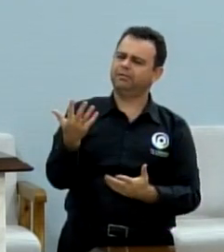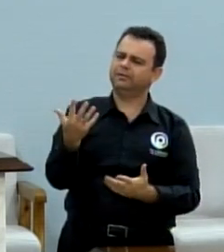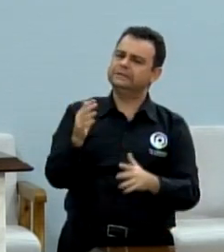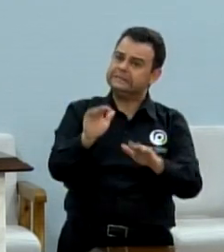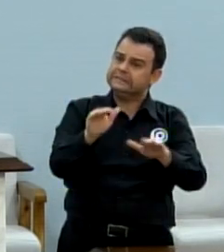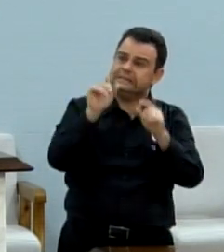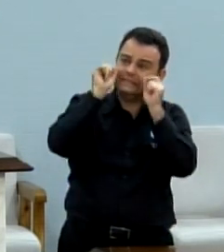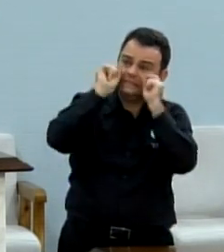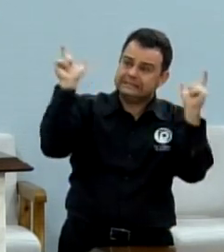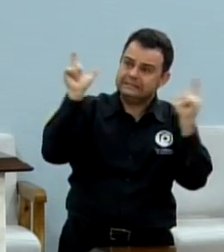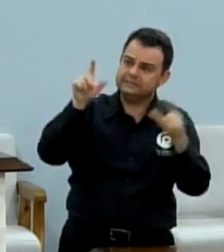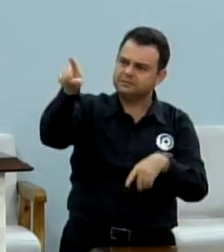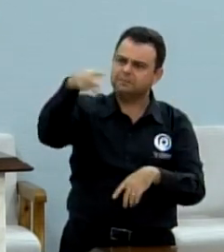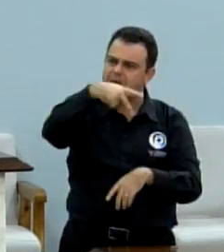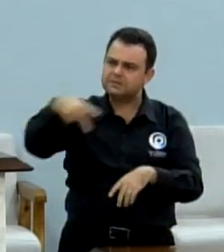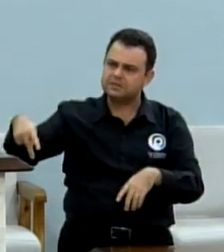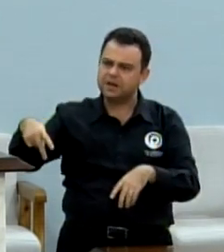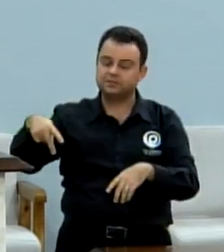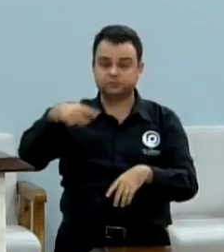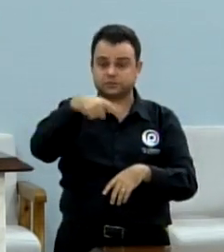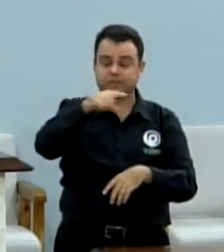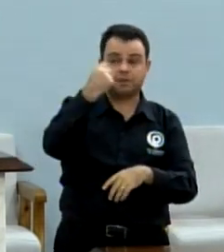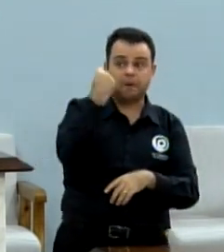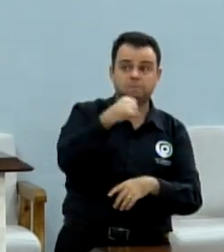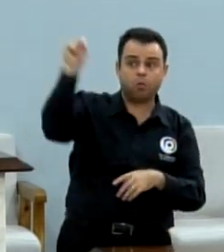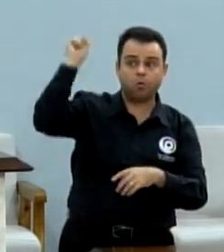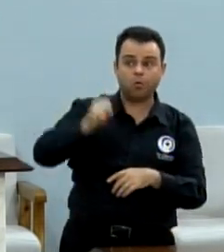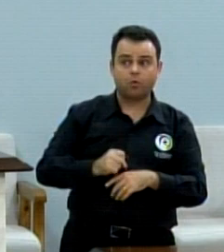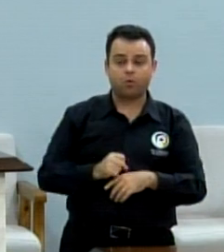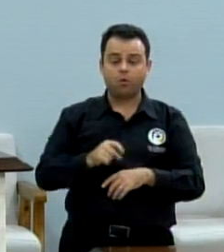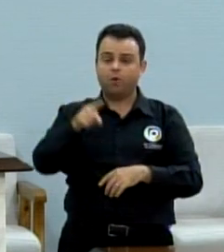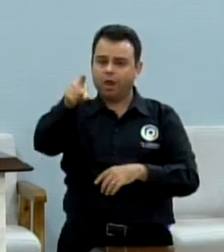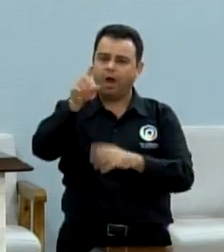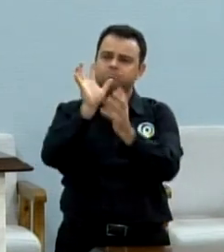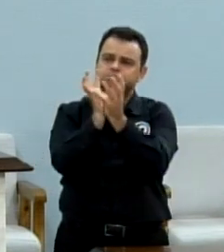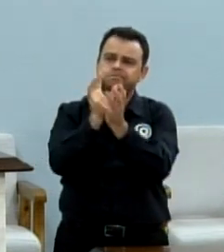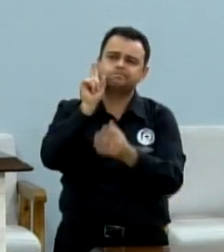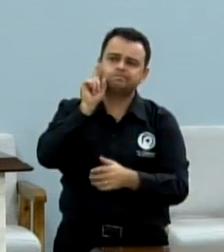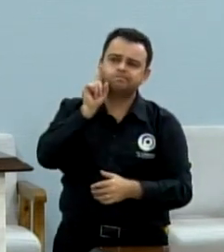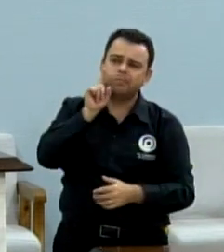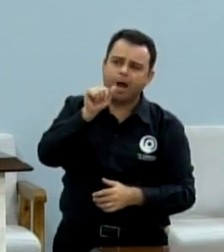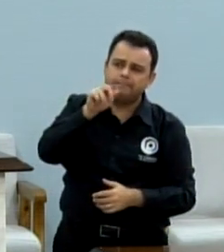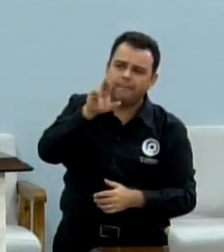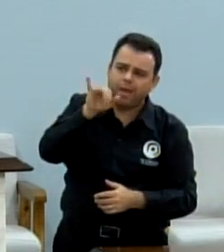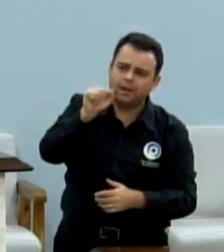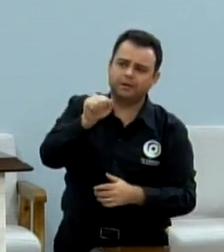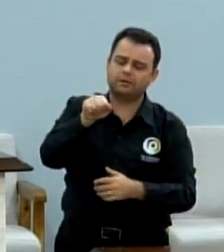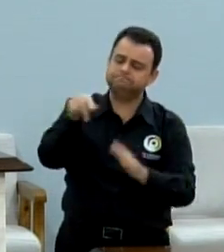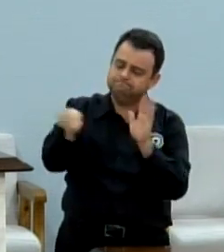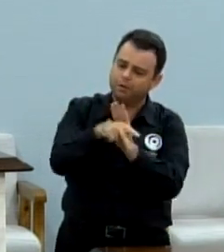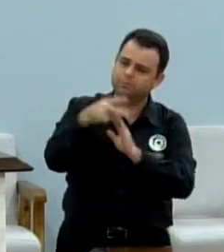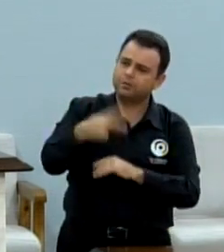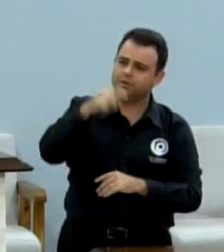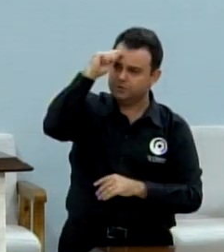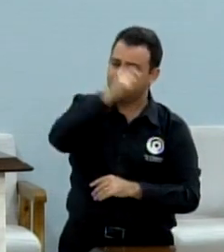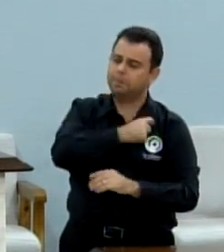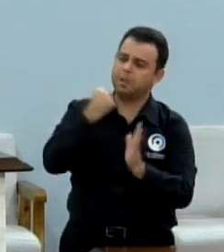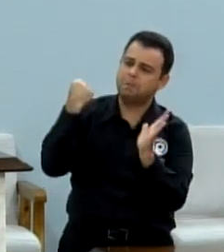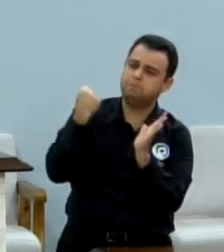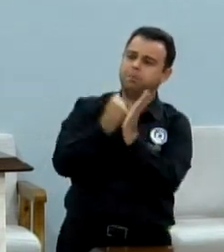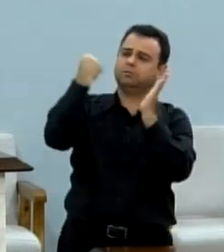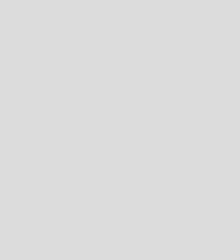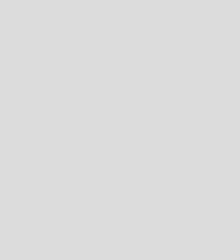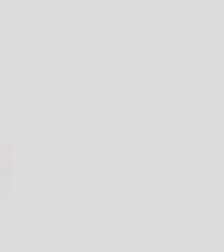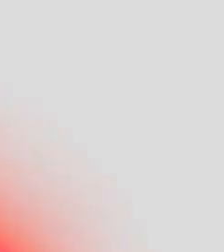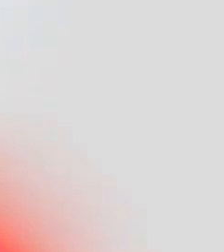permitam que ele acabe com o pouco que ainda resta do América. Um símbolo de São José do Rio Preto, um patrimônio histórico de